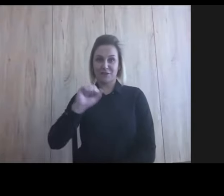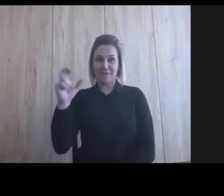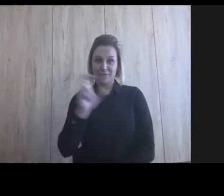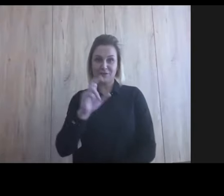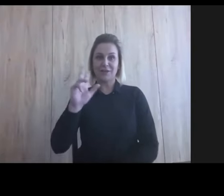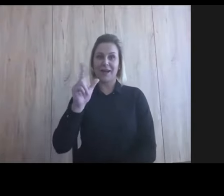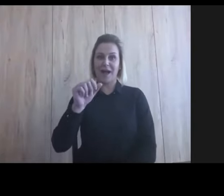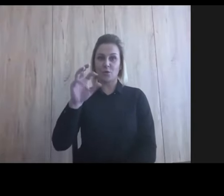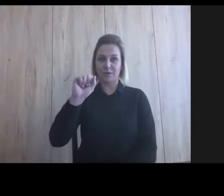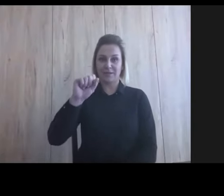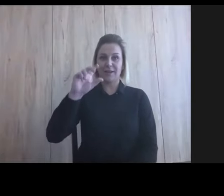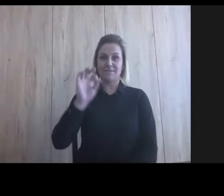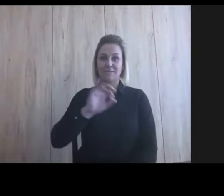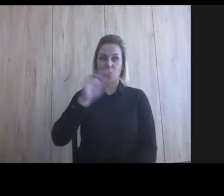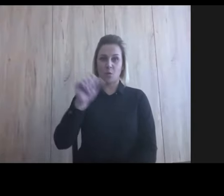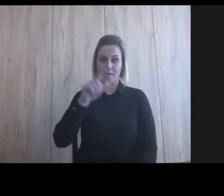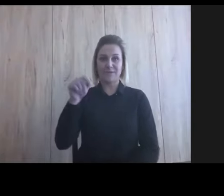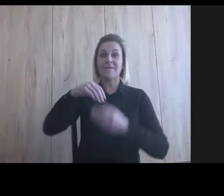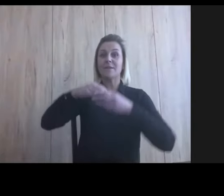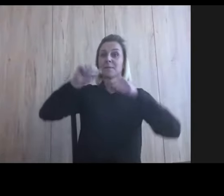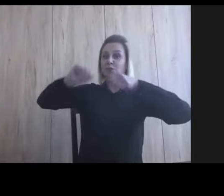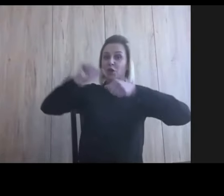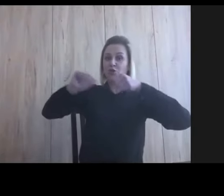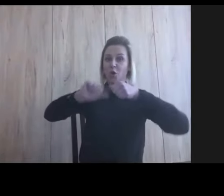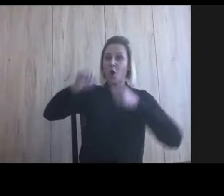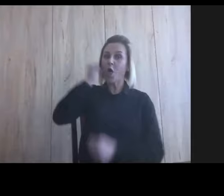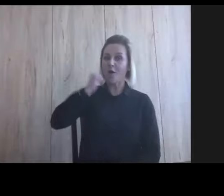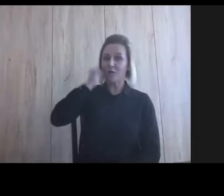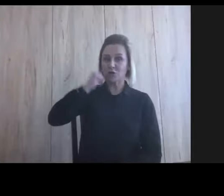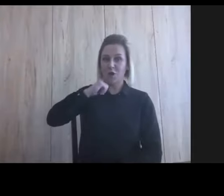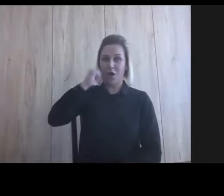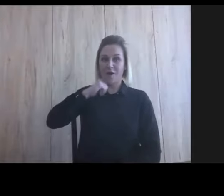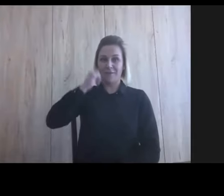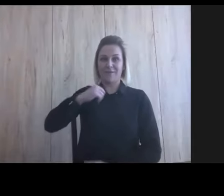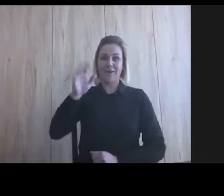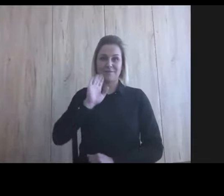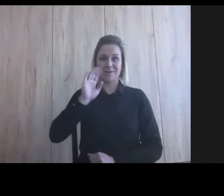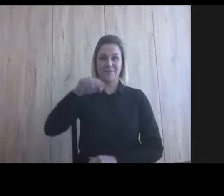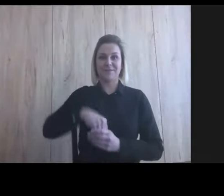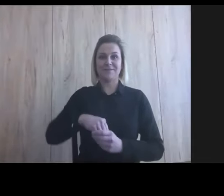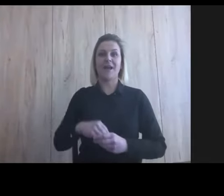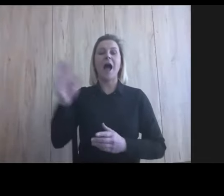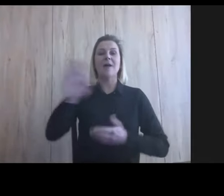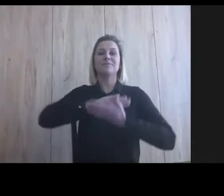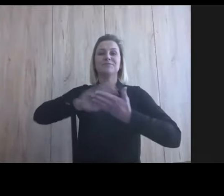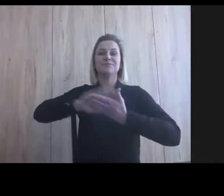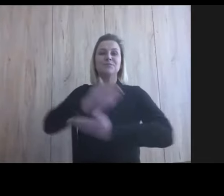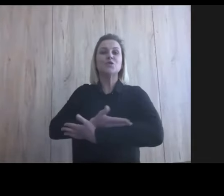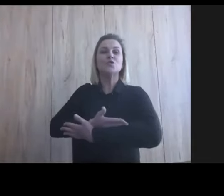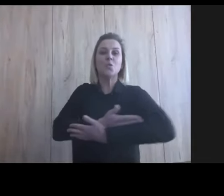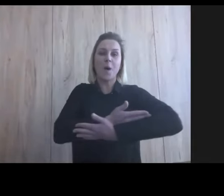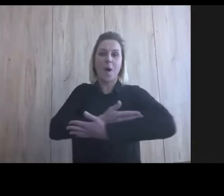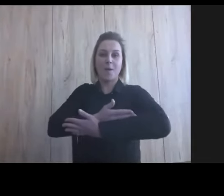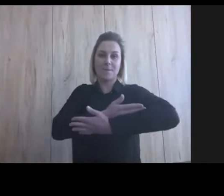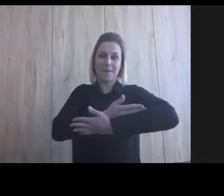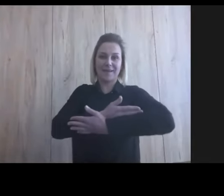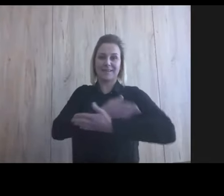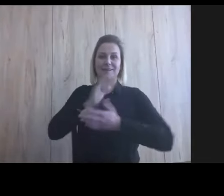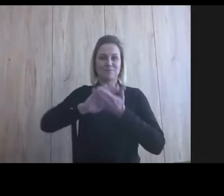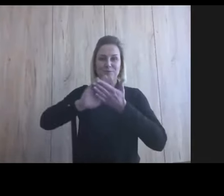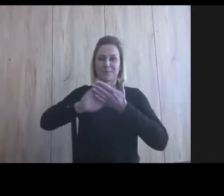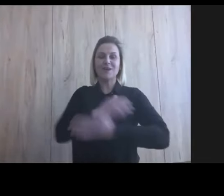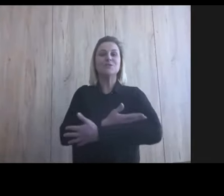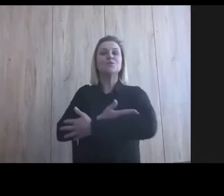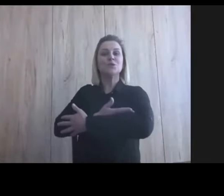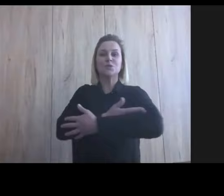Chwiałkowską z Przedszkola Owocowa Kraina, które stworzyły... Żłobka, żłobka, Marwina. Żłobka, przepraszam, tak. Bo